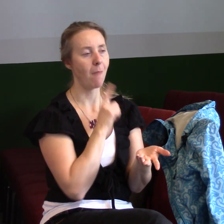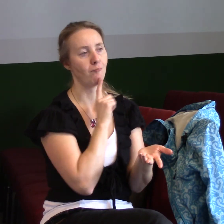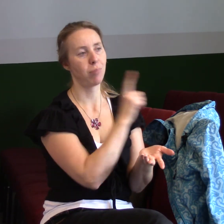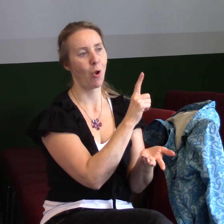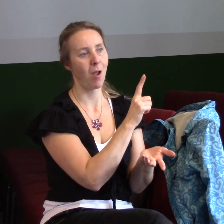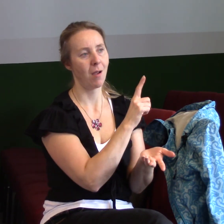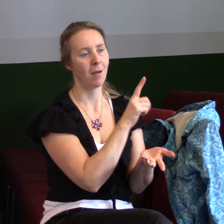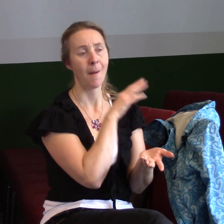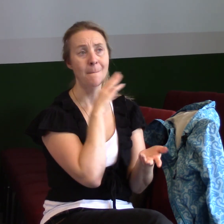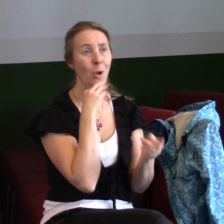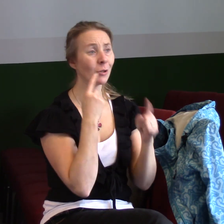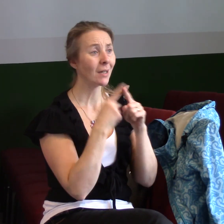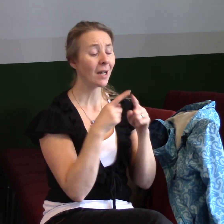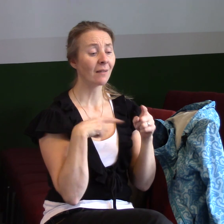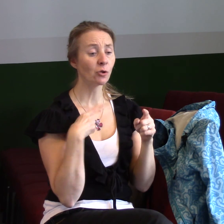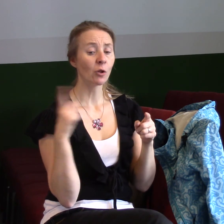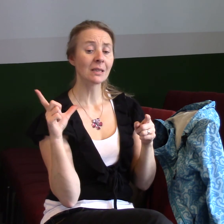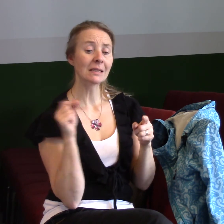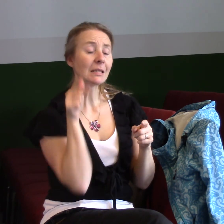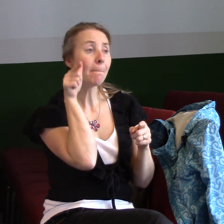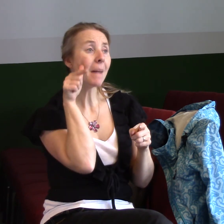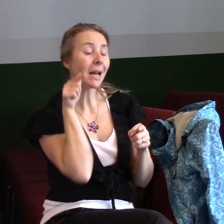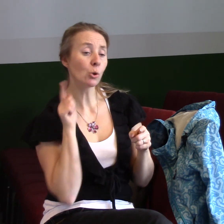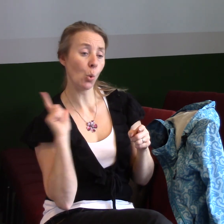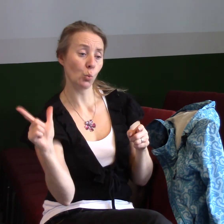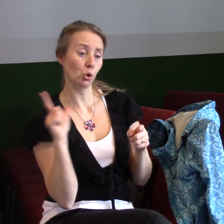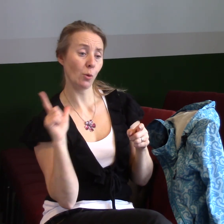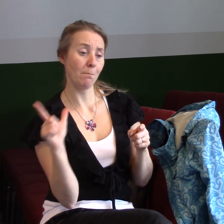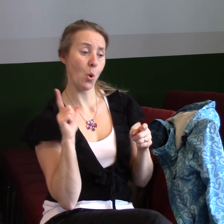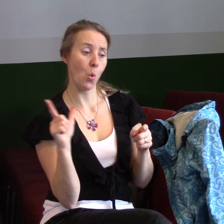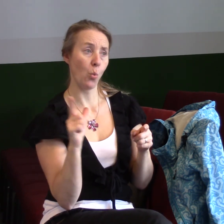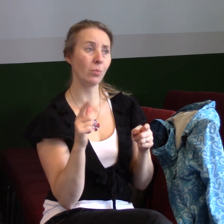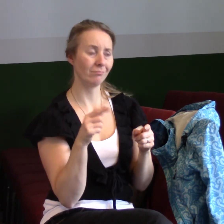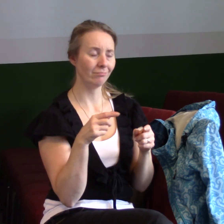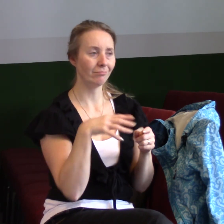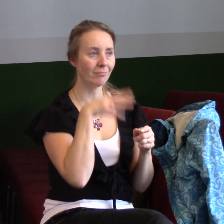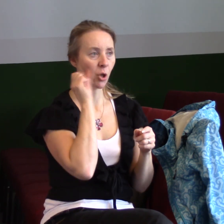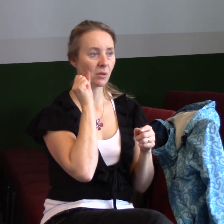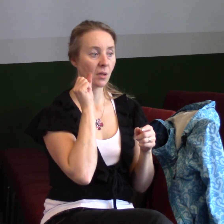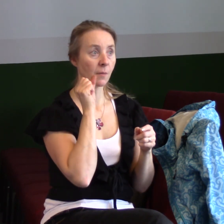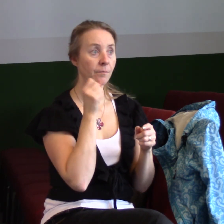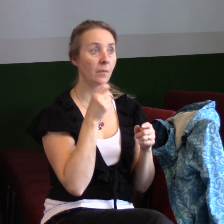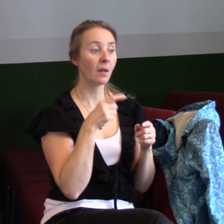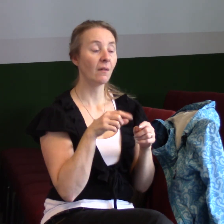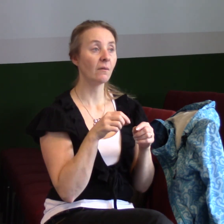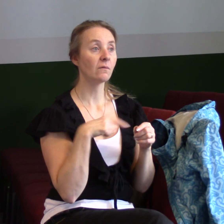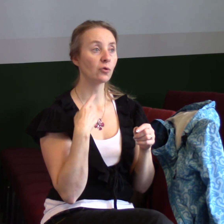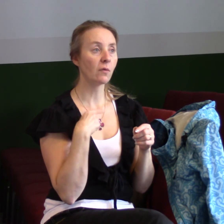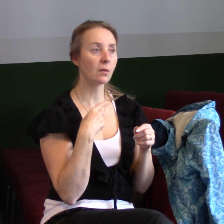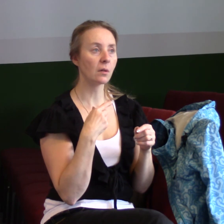zažili s Martinkou. Kdy to vypadalo, že všechno jde úplně do kytek, nějaká oblast života. A já jsem dělal všechno, co